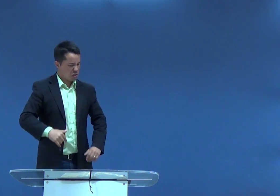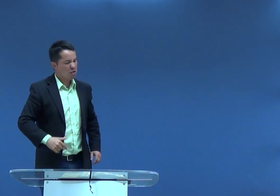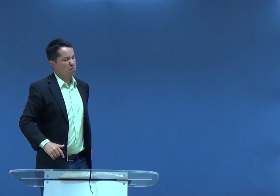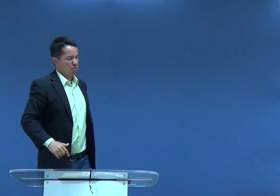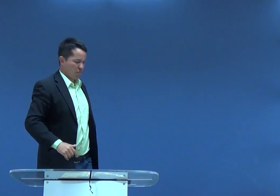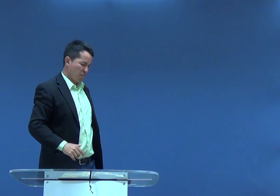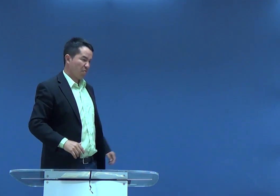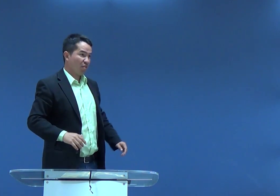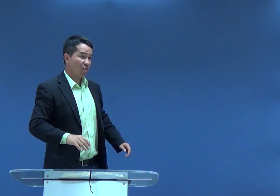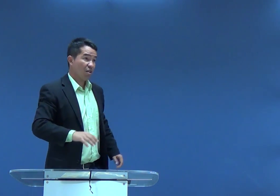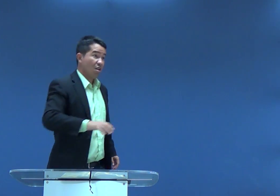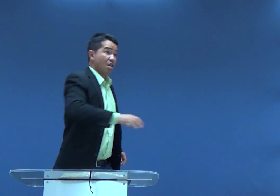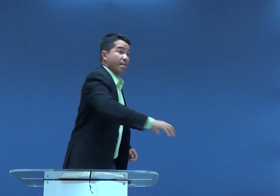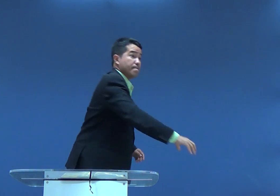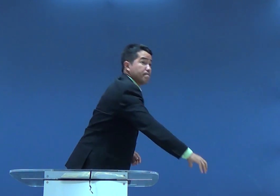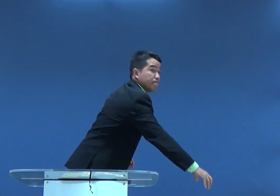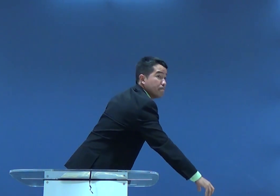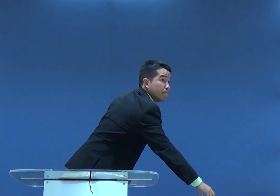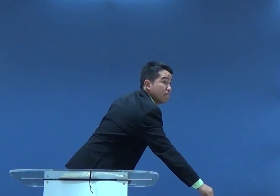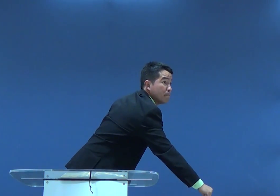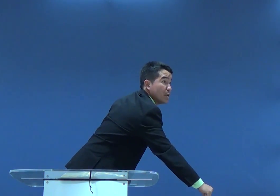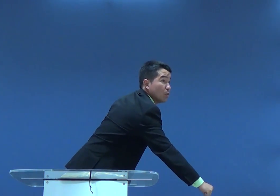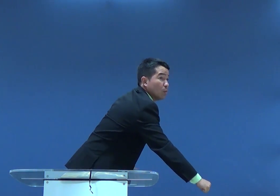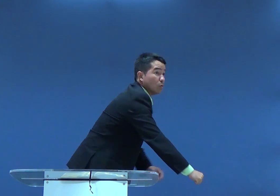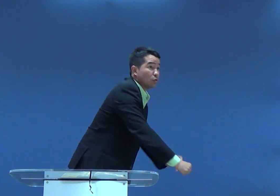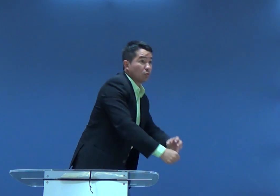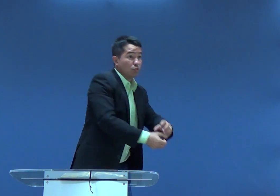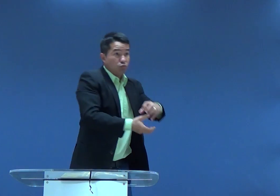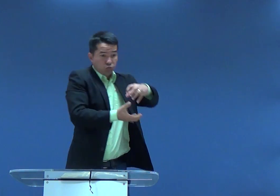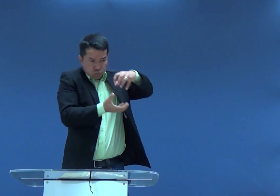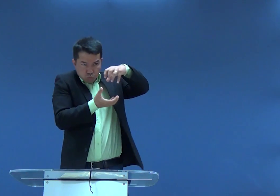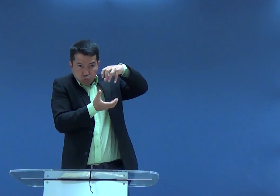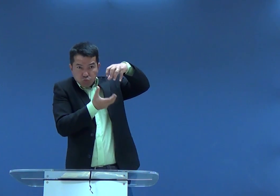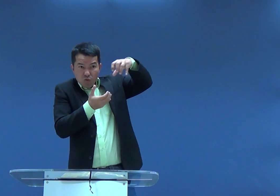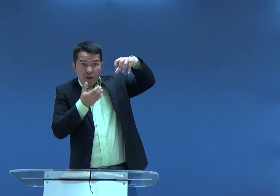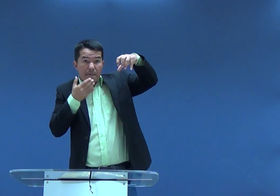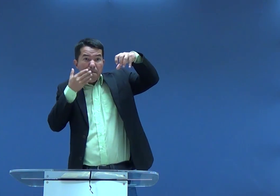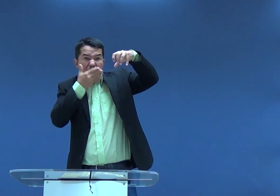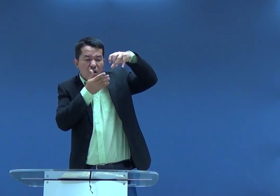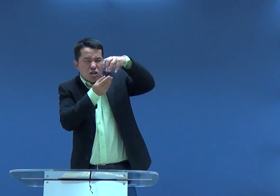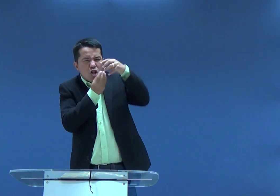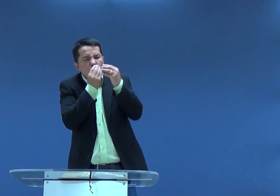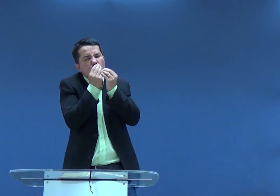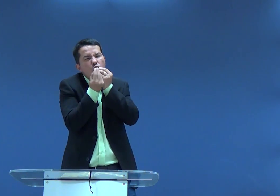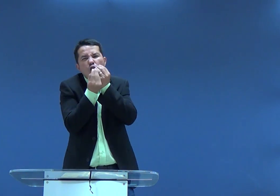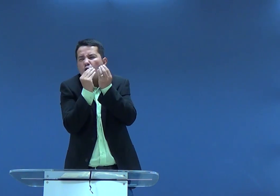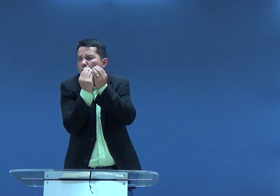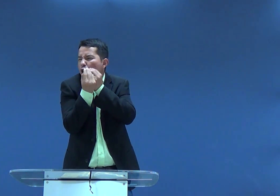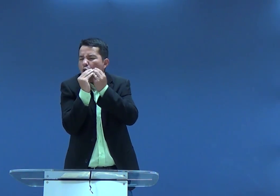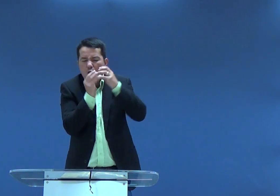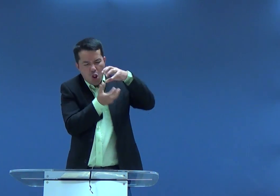tem problema nenhum. Vou lá, pegou o que? O mel na boca do leão.